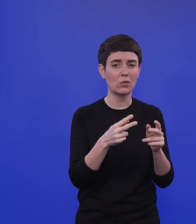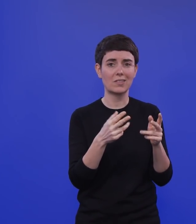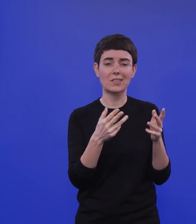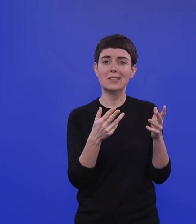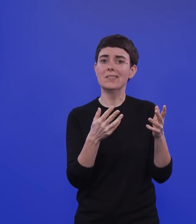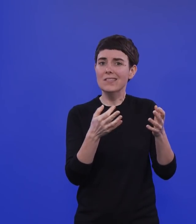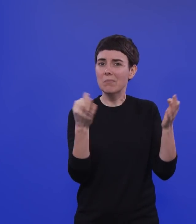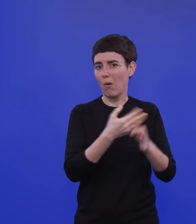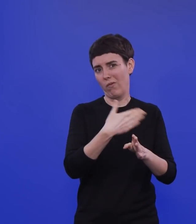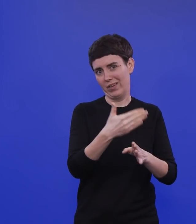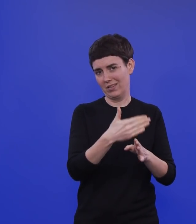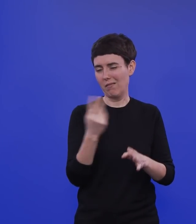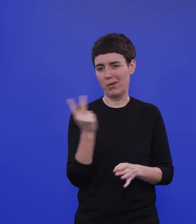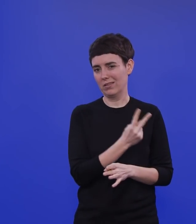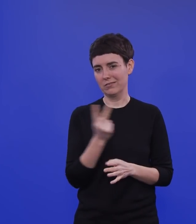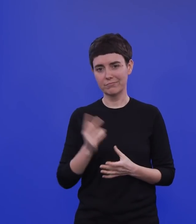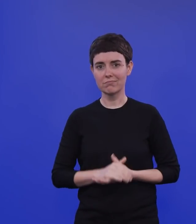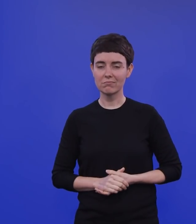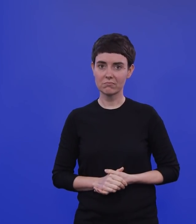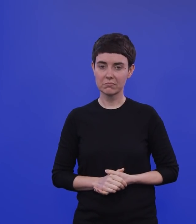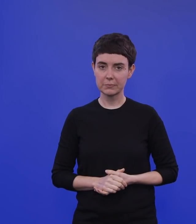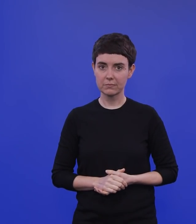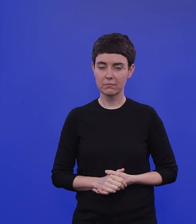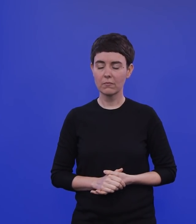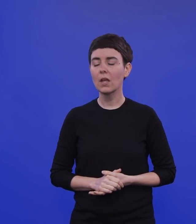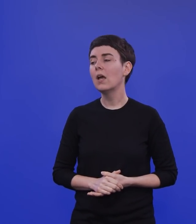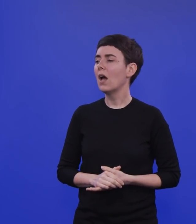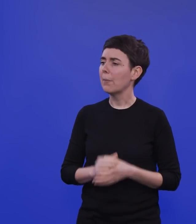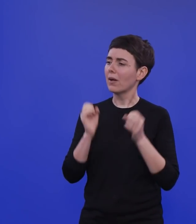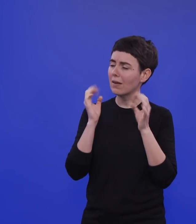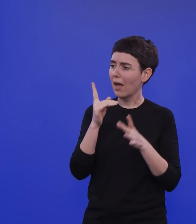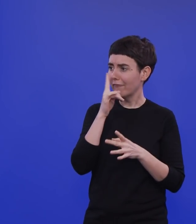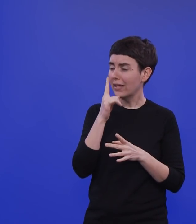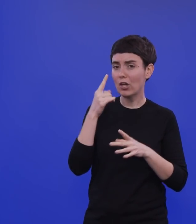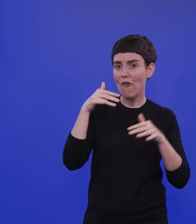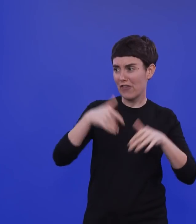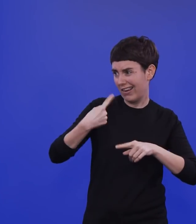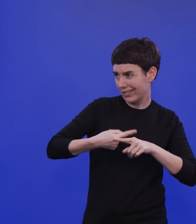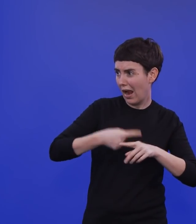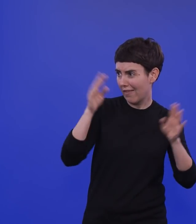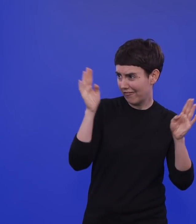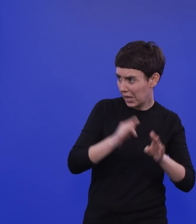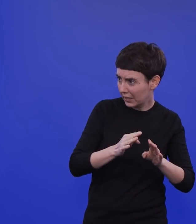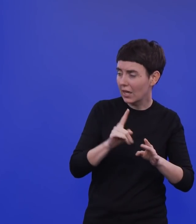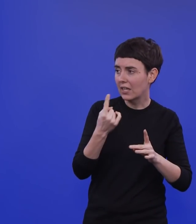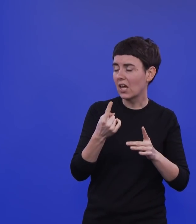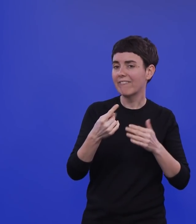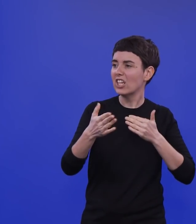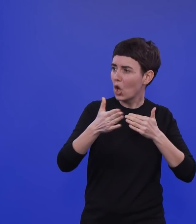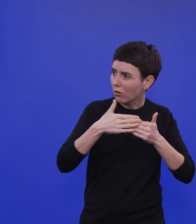Interventionen auf der anderen Seite. Bei denen man aber je nach Inzidenz dann gucken kann, inwieweit sie noch besonders hart sein müssen oder ein bisschen